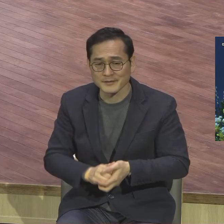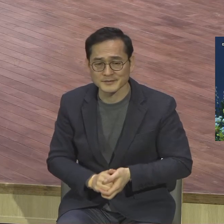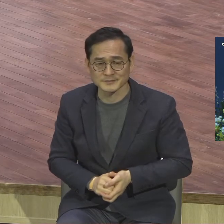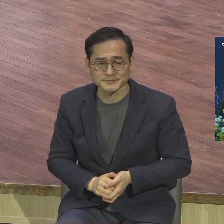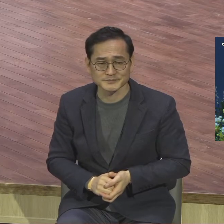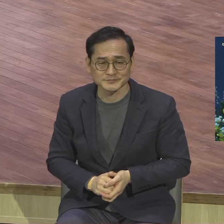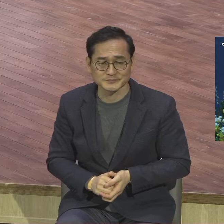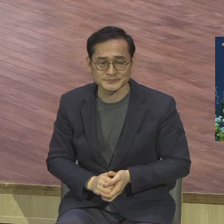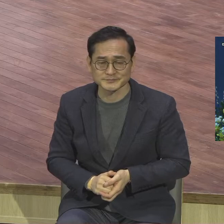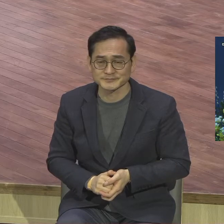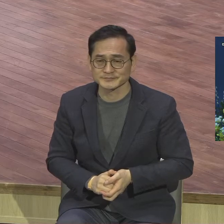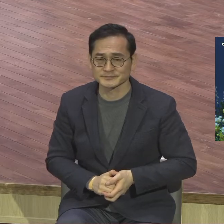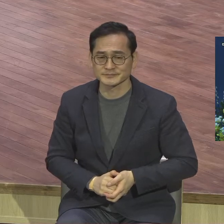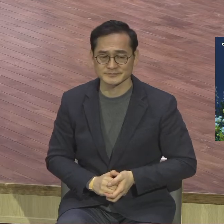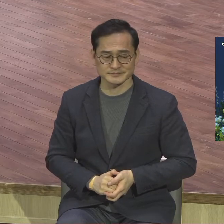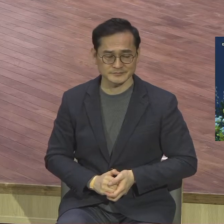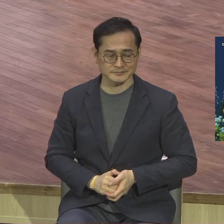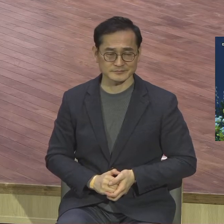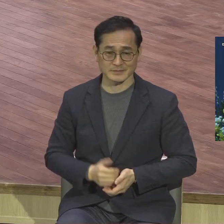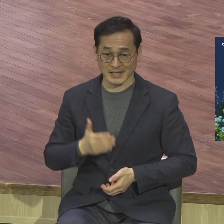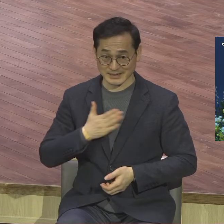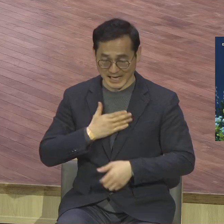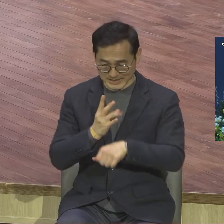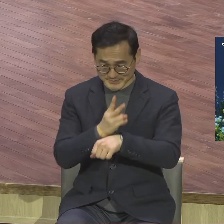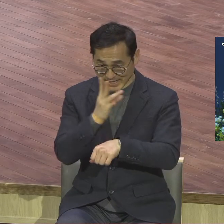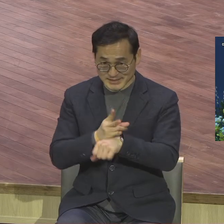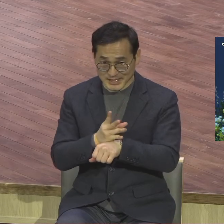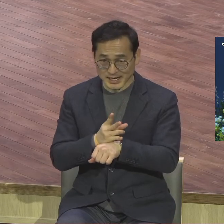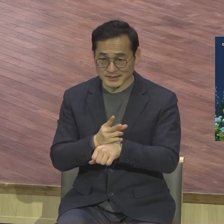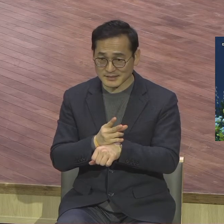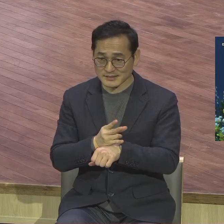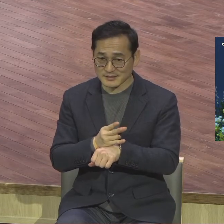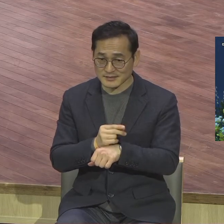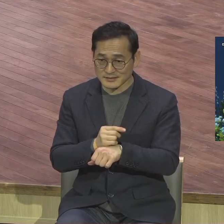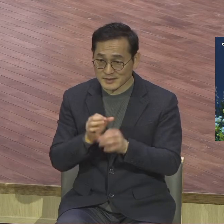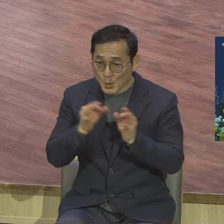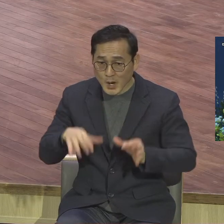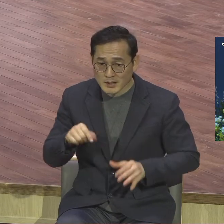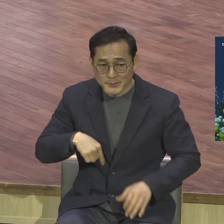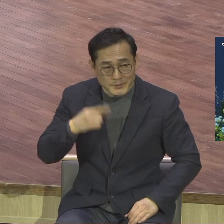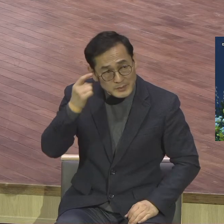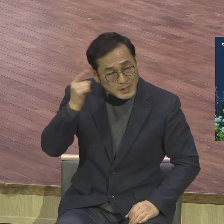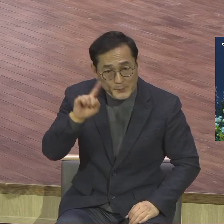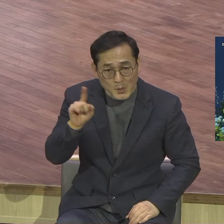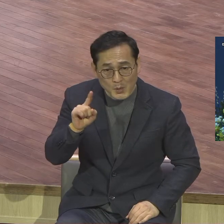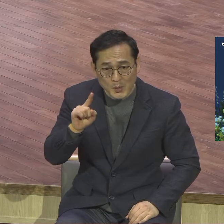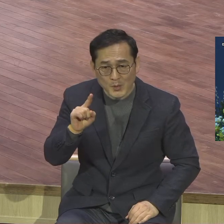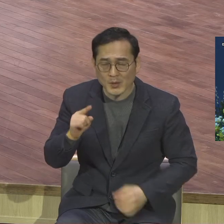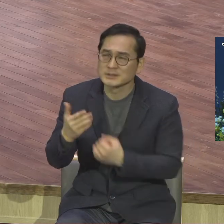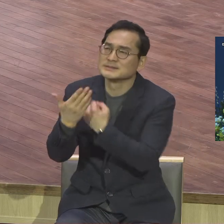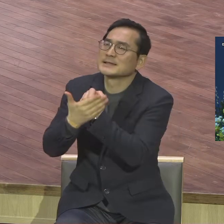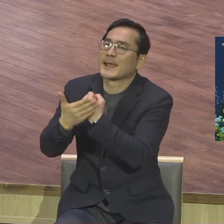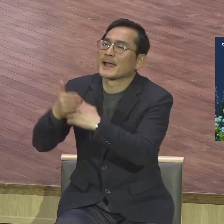나의 24 이 은혜 24 그렇게 돼야